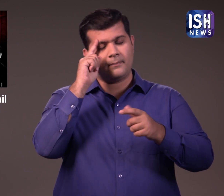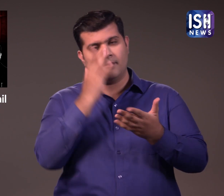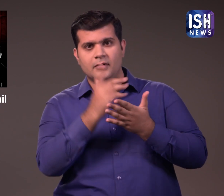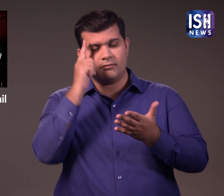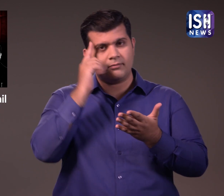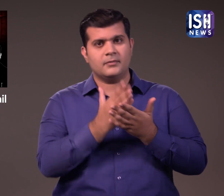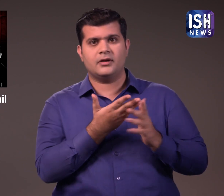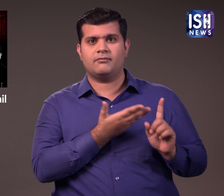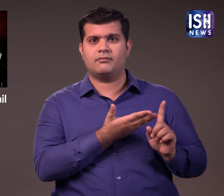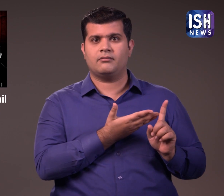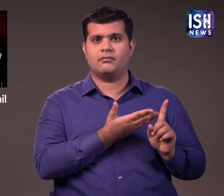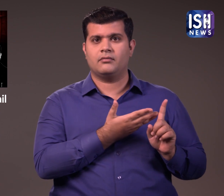यह बहुत गलत है